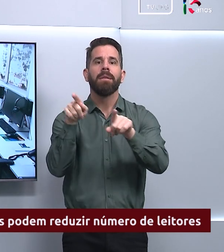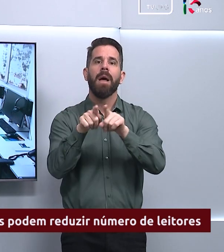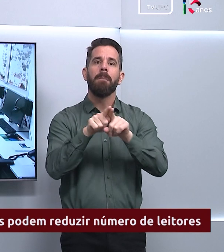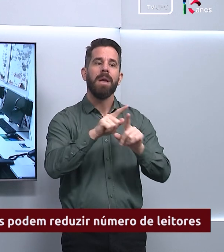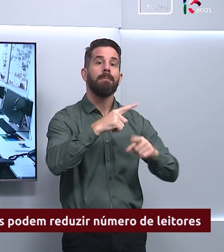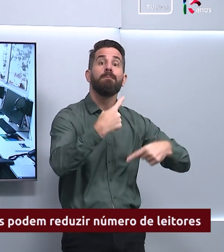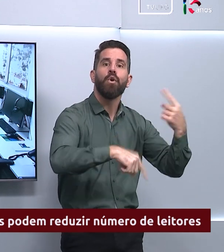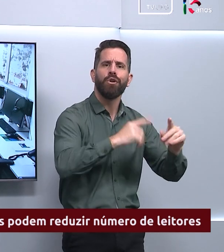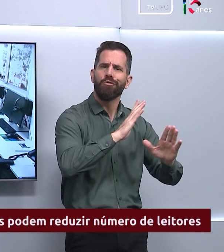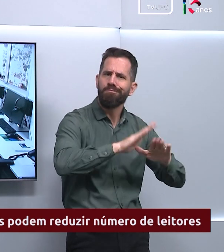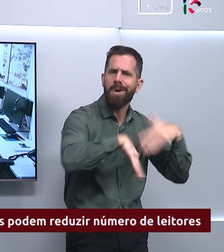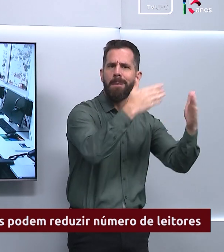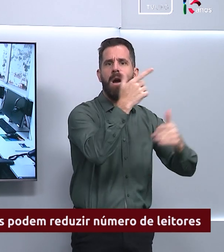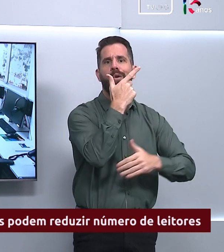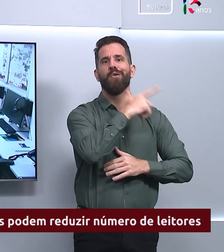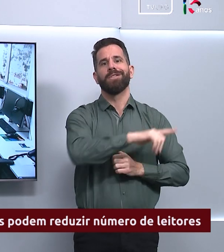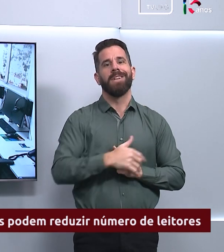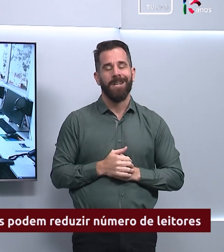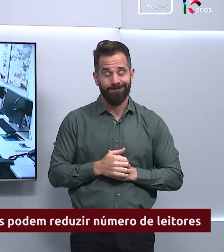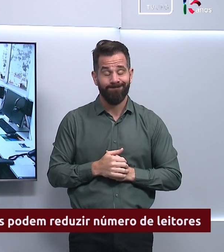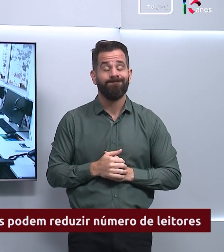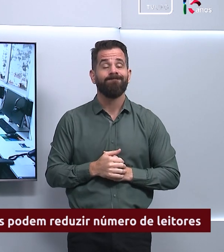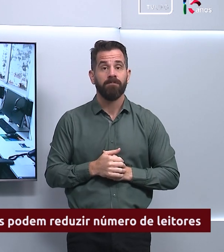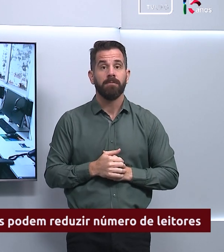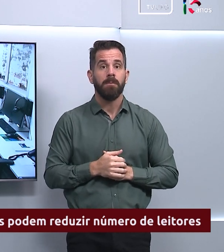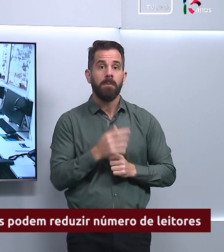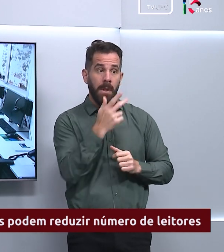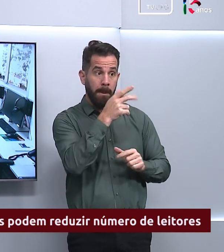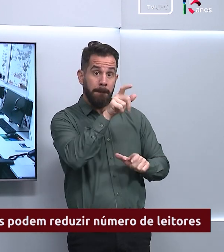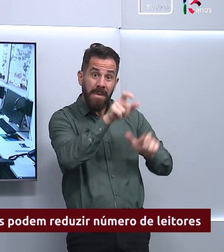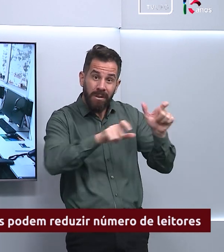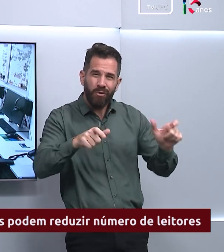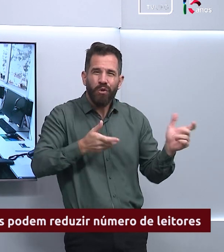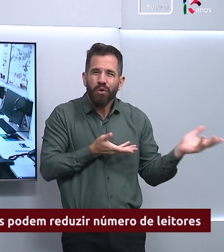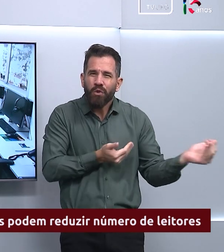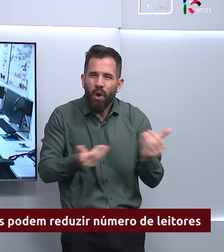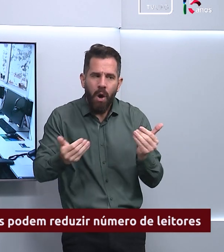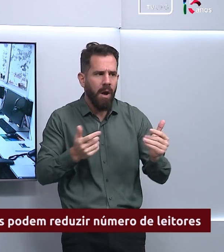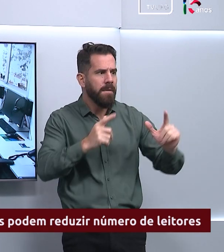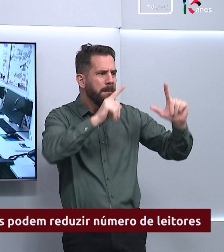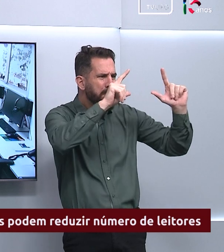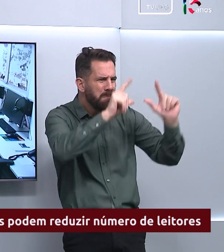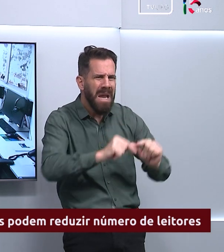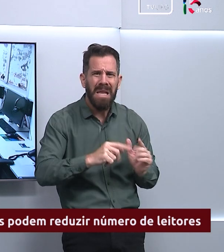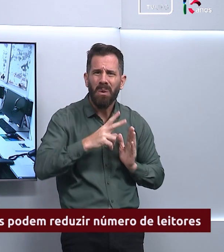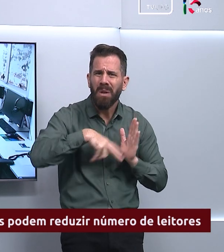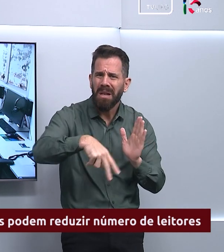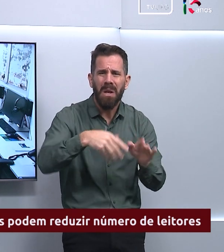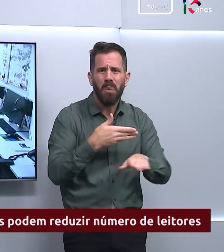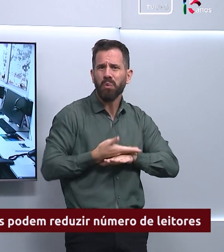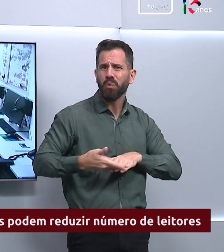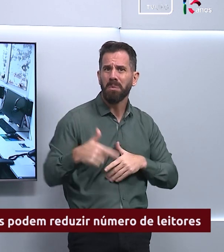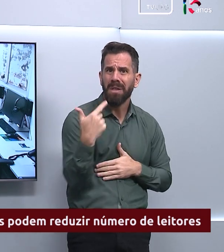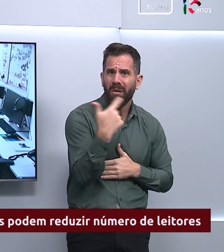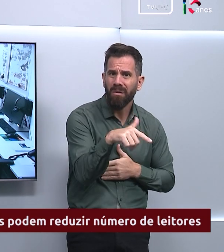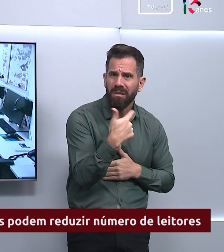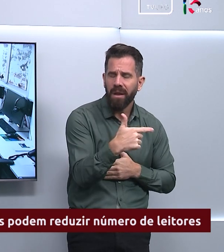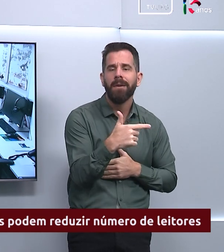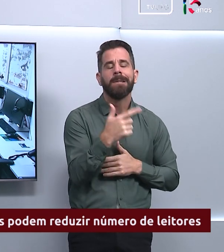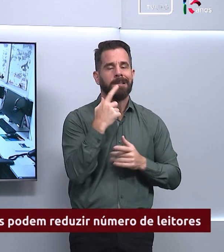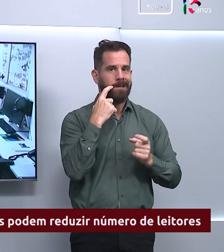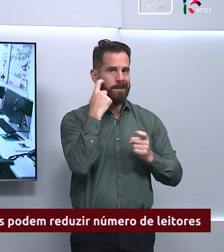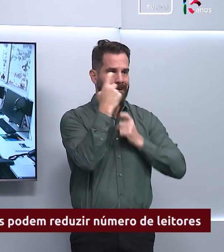Além disso, a queda na leitura entre os jovens é particularmente preocupante. Com as tecnologias